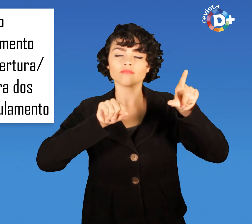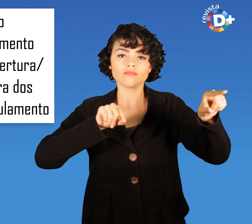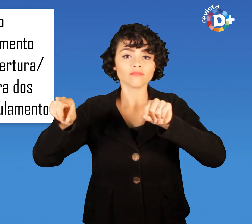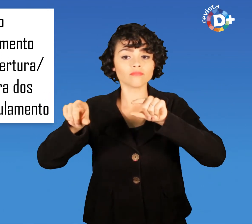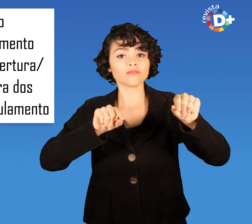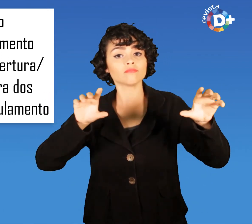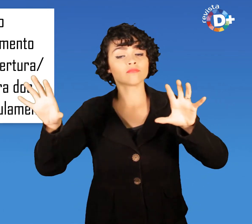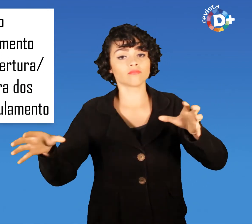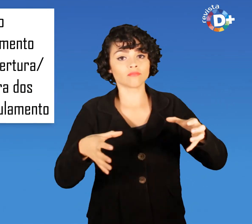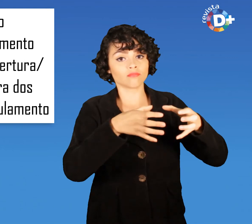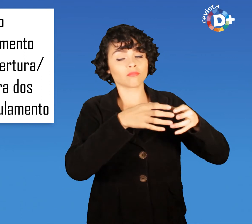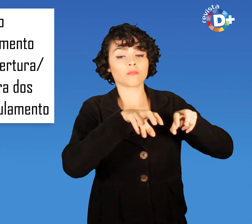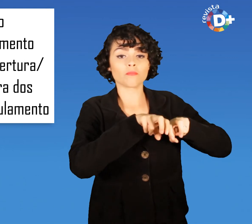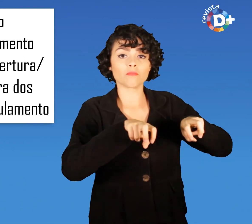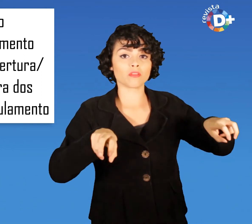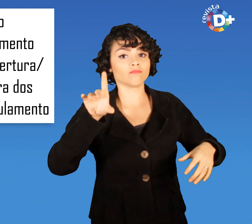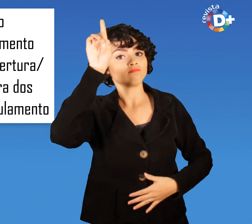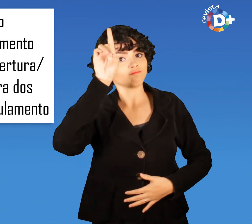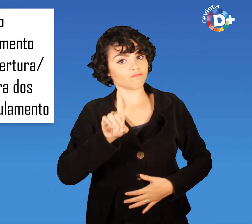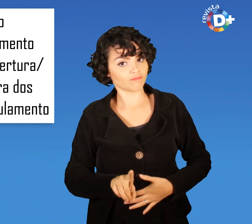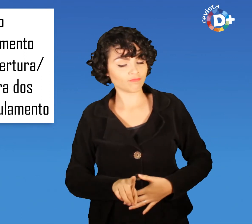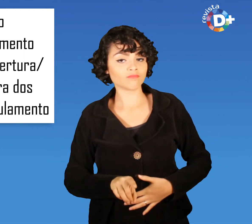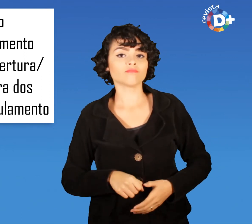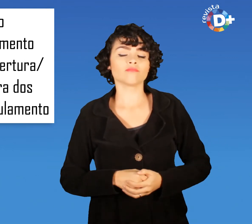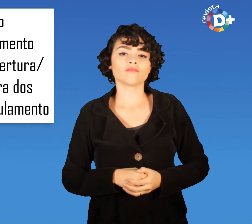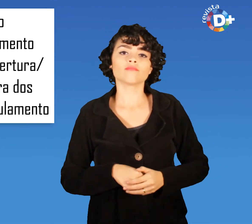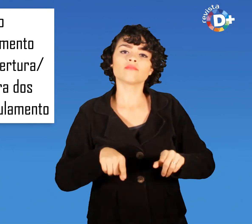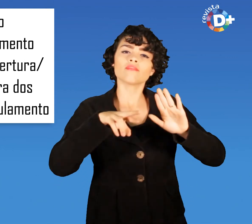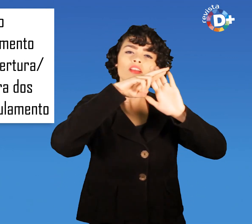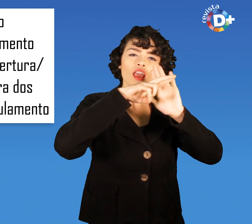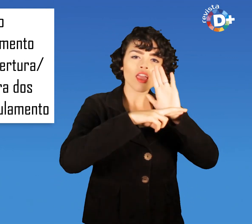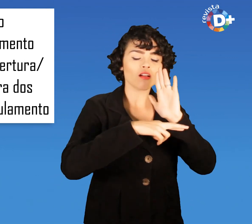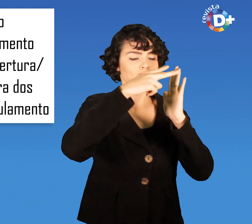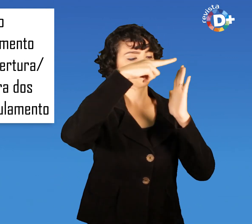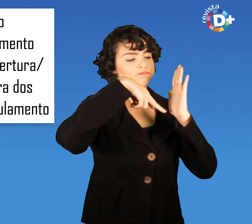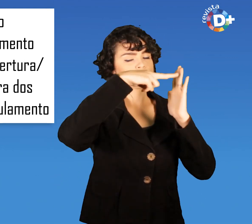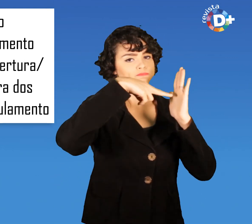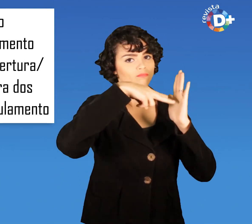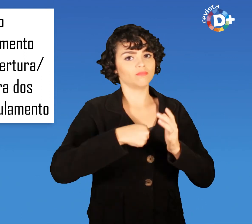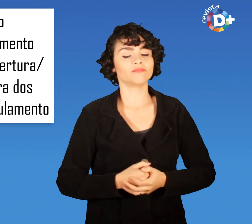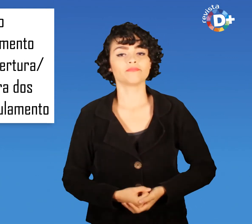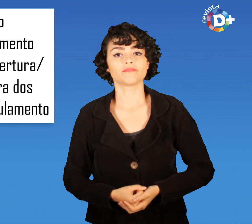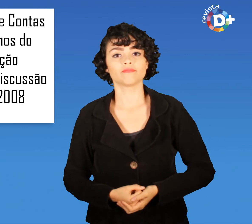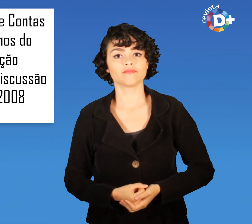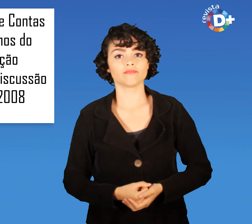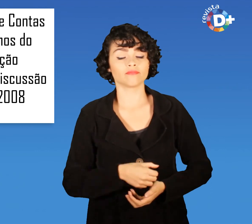diretora dos trabalhos E leitura do regulamento Das nove e meia da